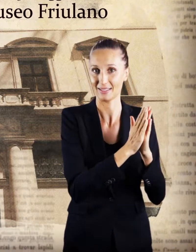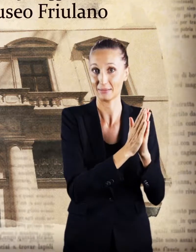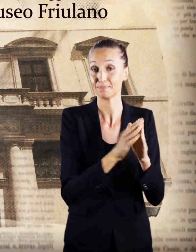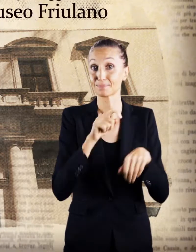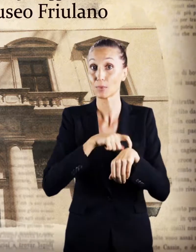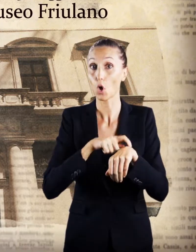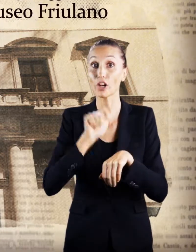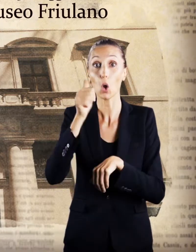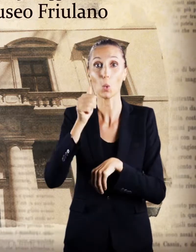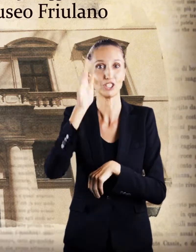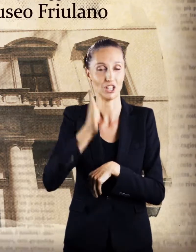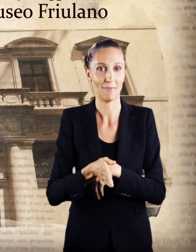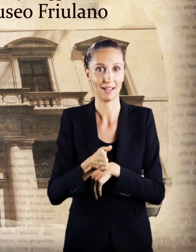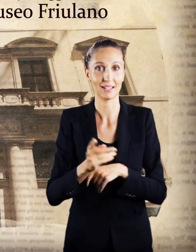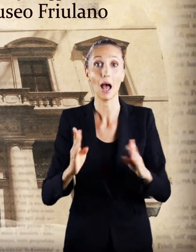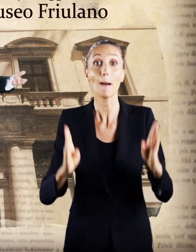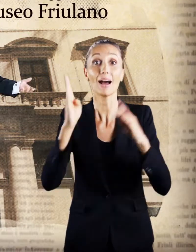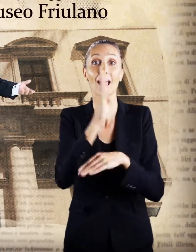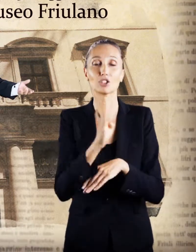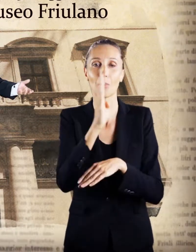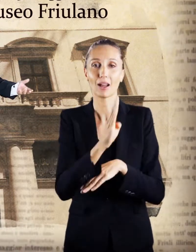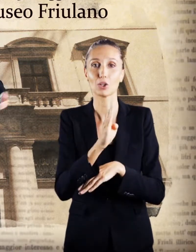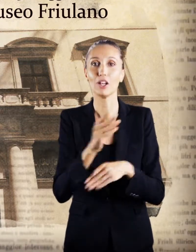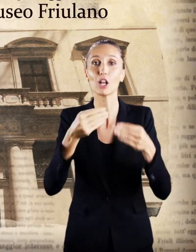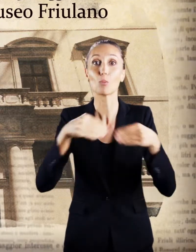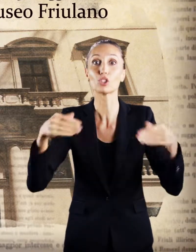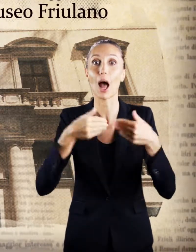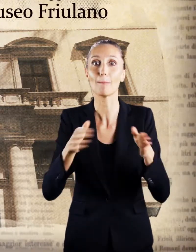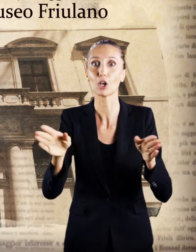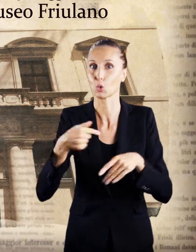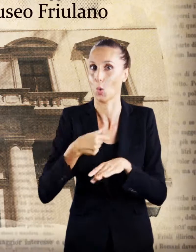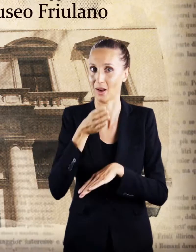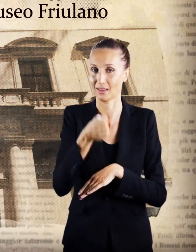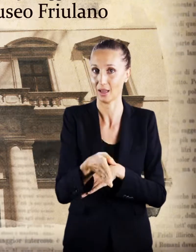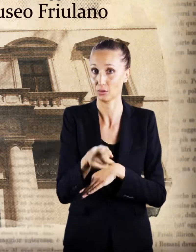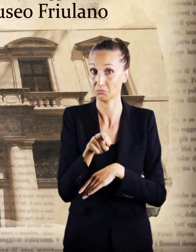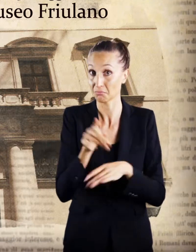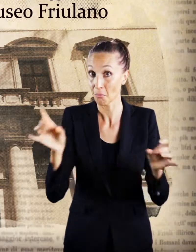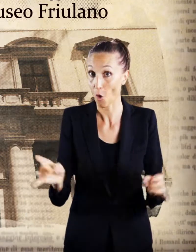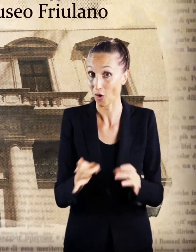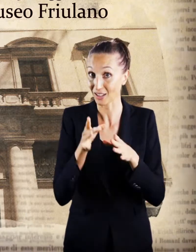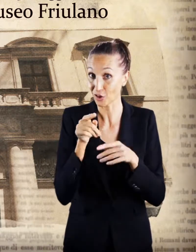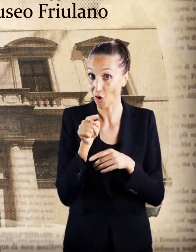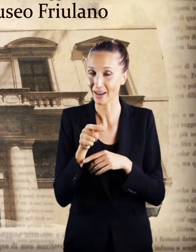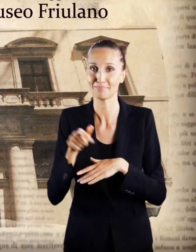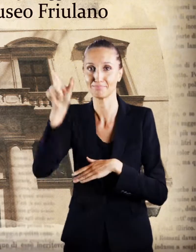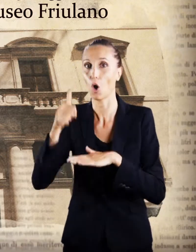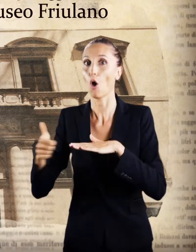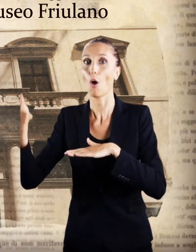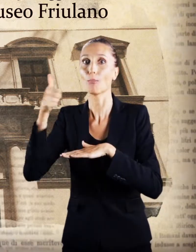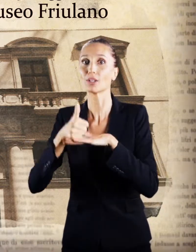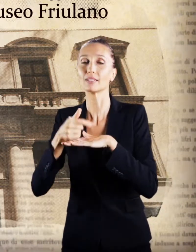11 e mezza al Palazzo Bartolini per l'apertura del museo. In quella occasione il podestà